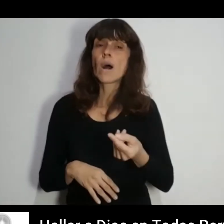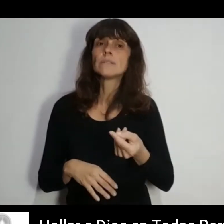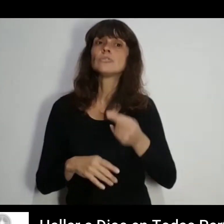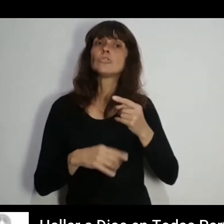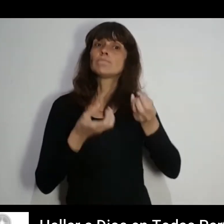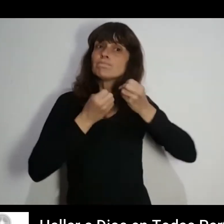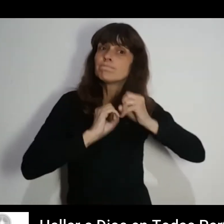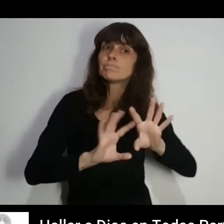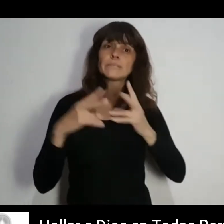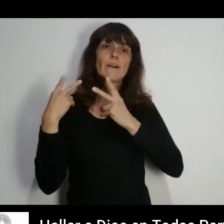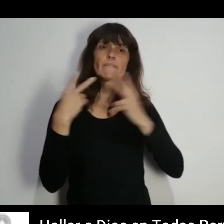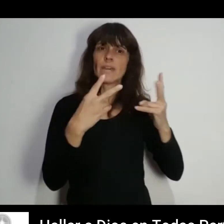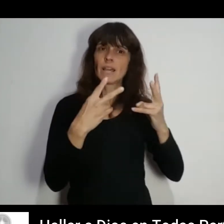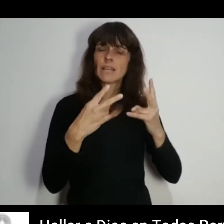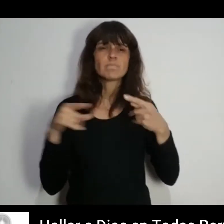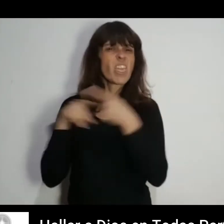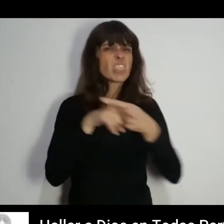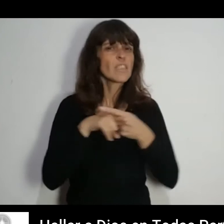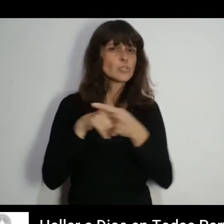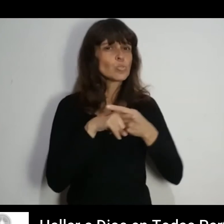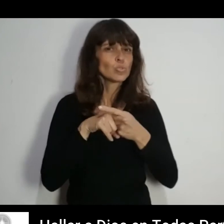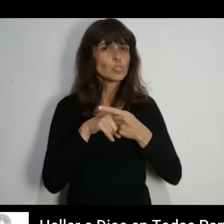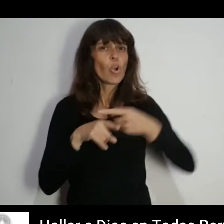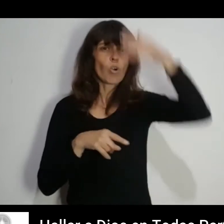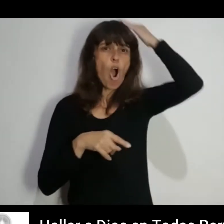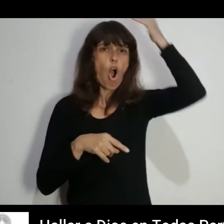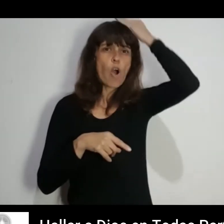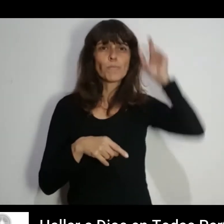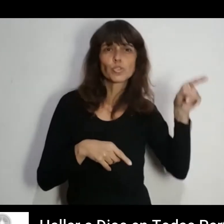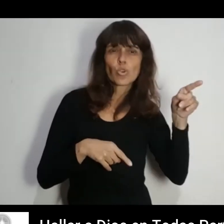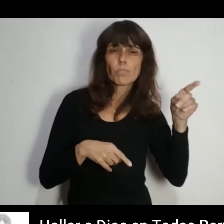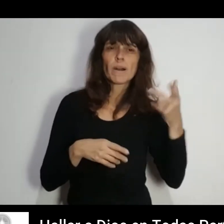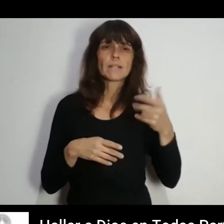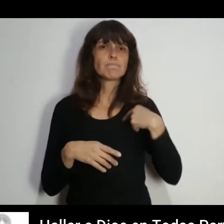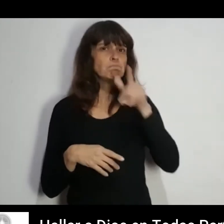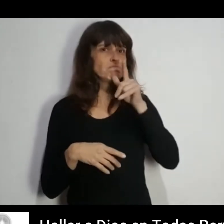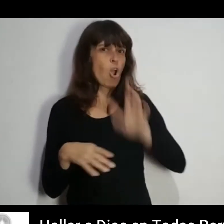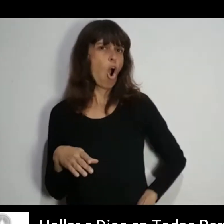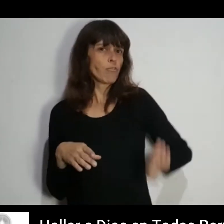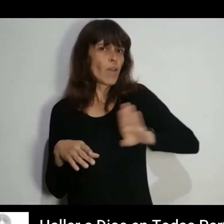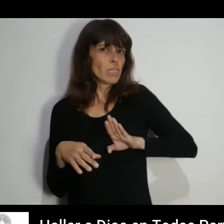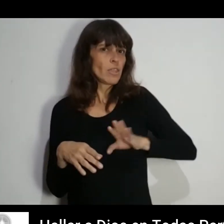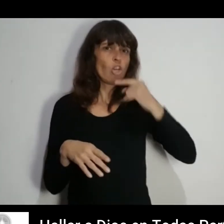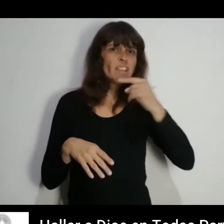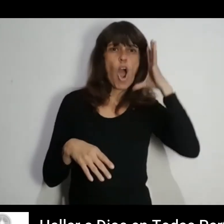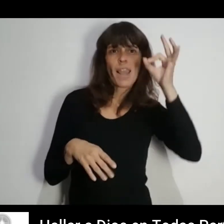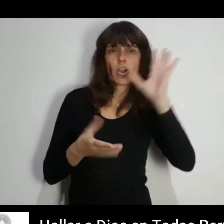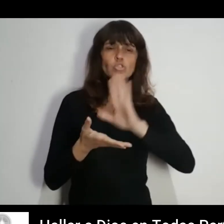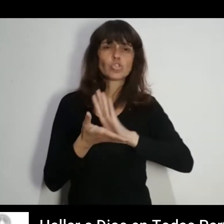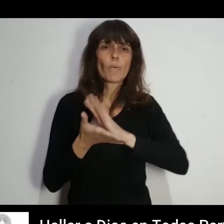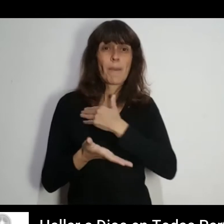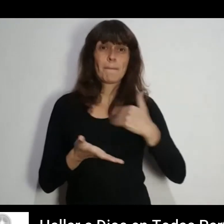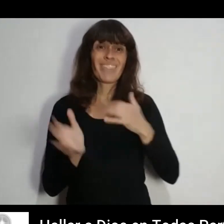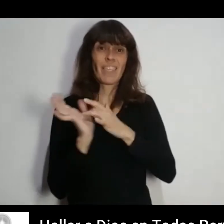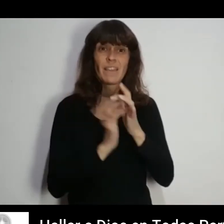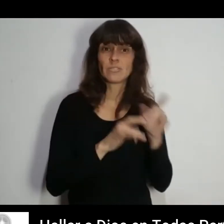Cuando todavía estaba en el comienzo de mi viaje Me metí en una discusión con un hombre musulmán Encontré ofensivo lo que dijo sobre